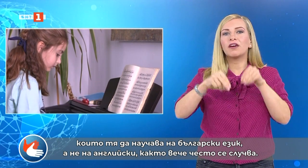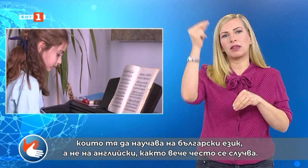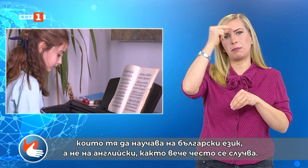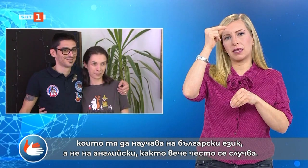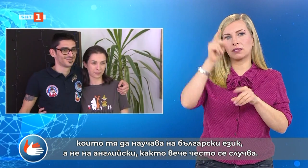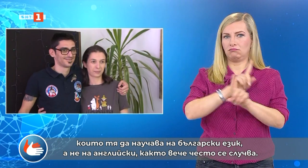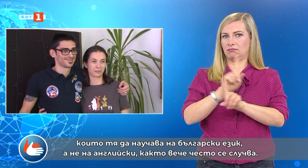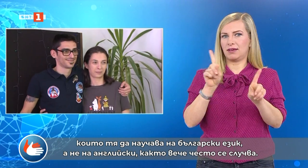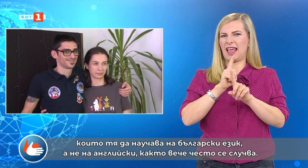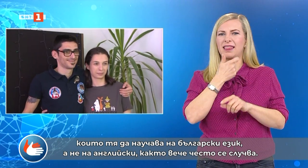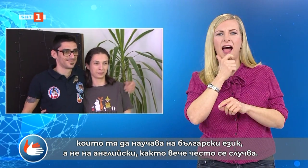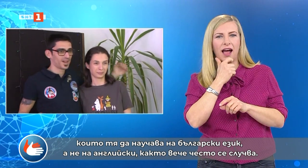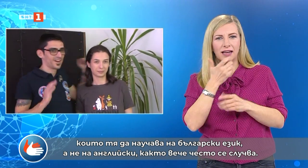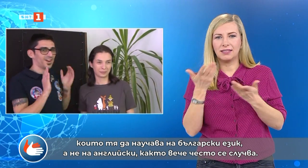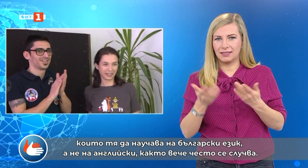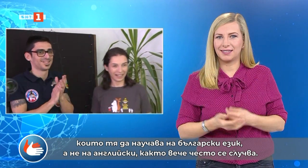не на английски, както вече често се случва.